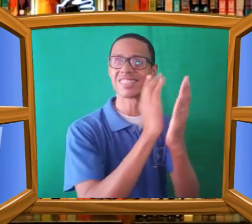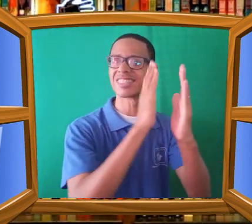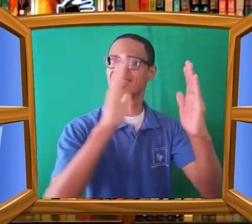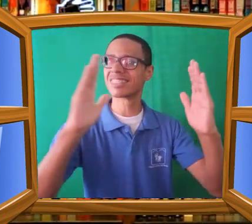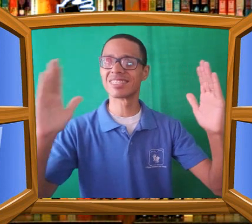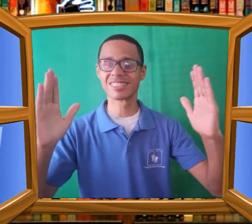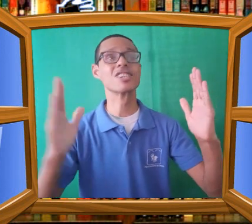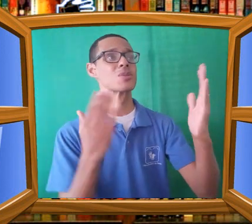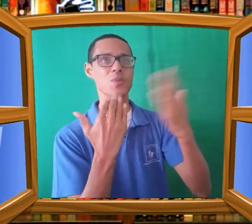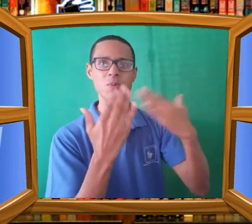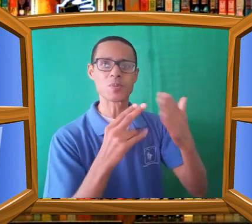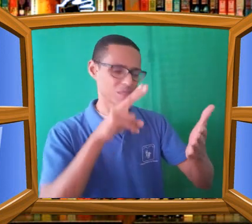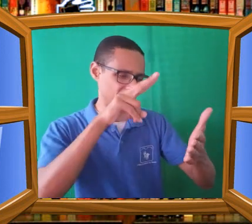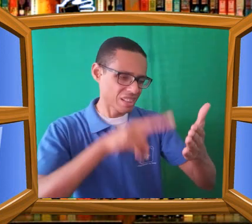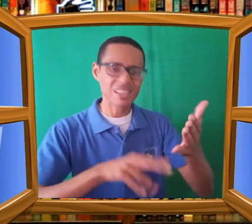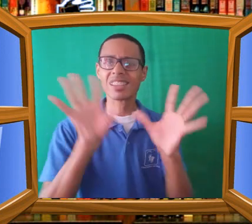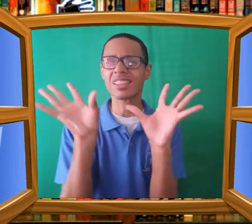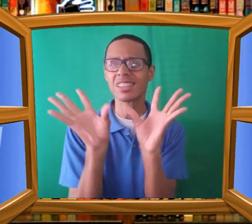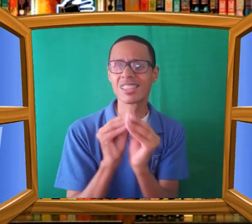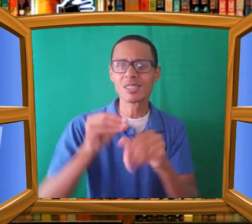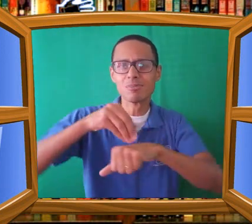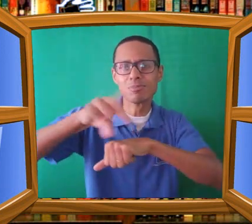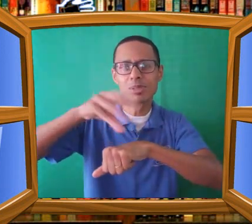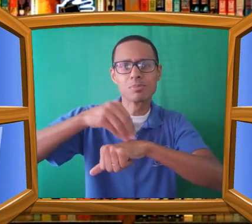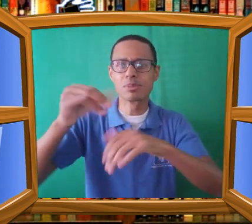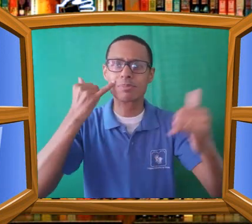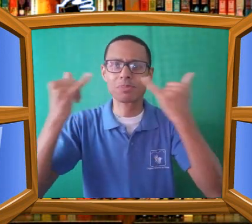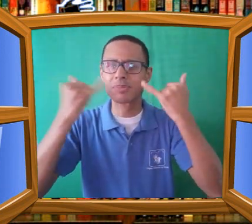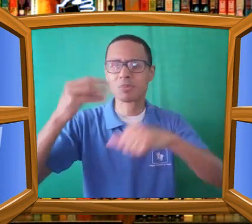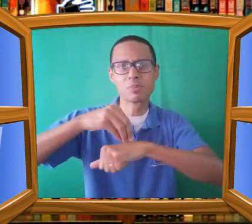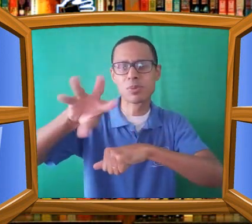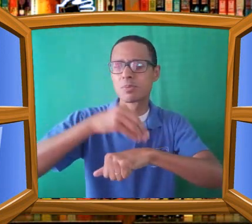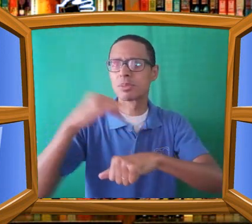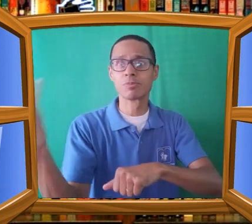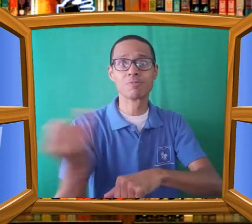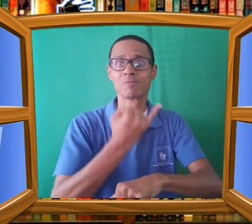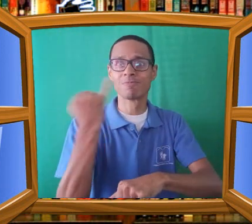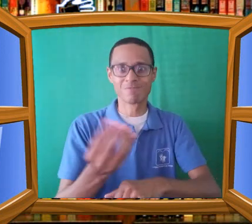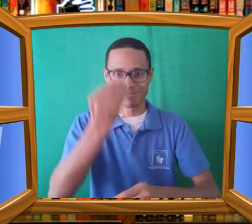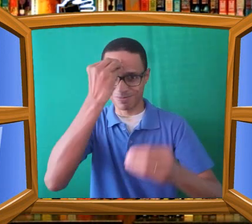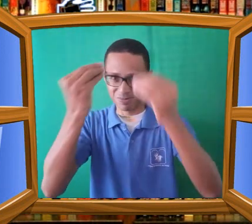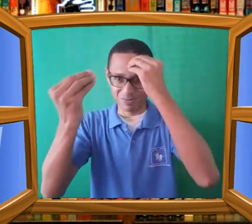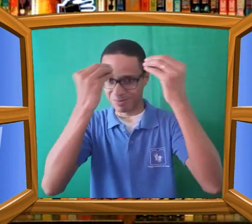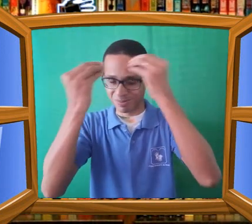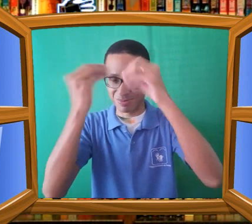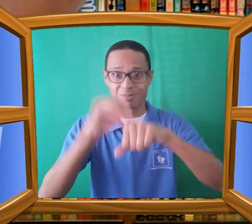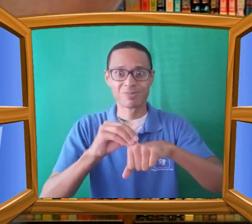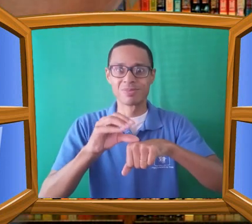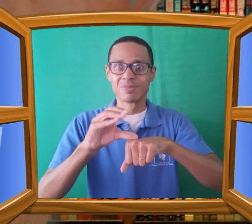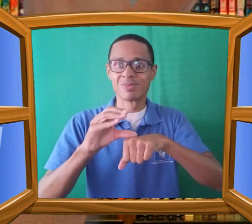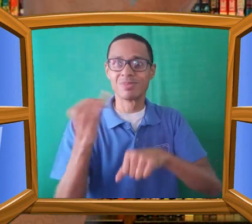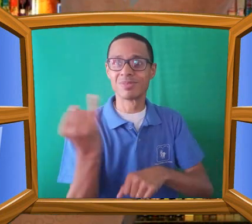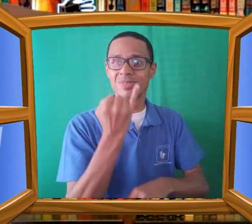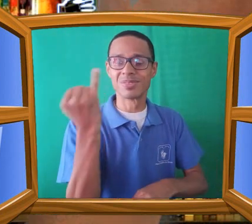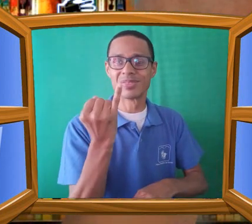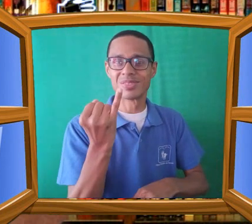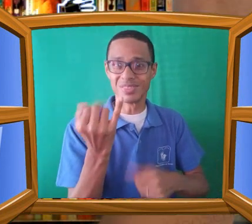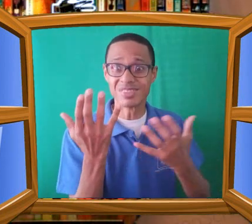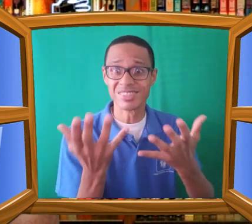e assim o nosso conhecimento aumentar ainda mais. Vamos ter oportunidade de conhecer a obra de cada um e vou